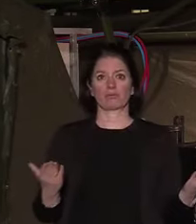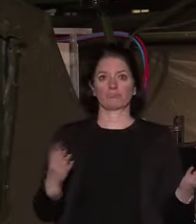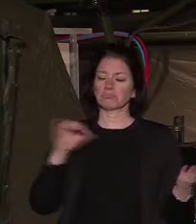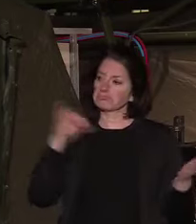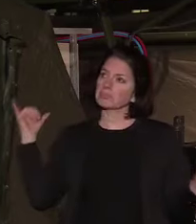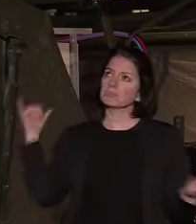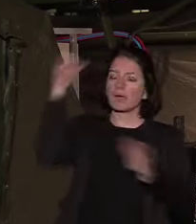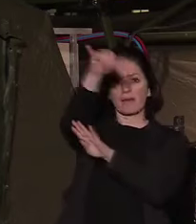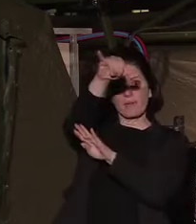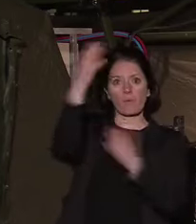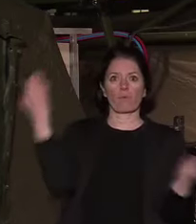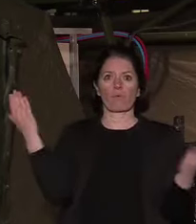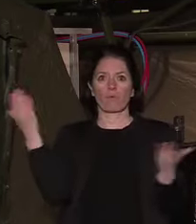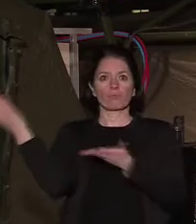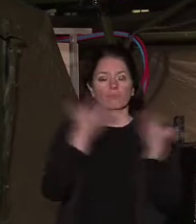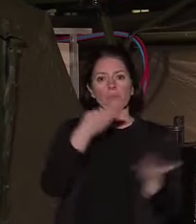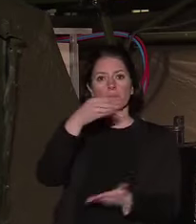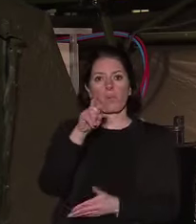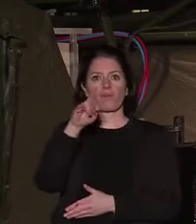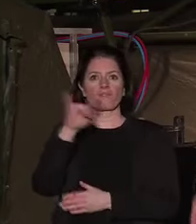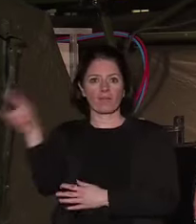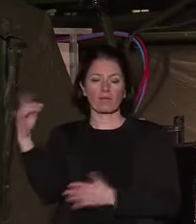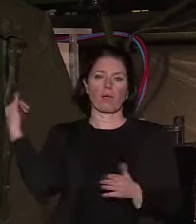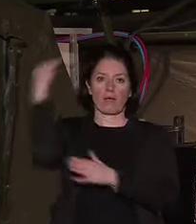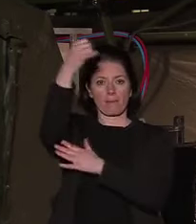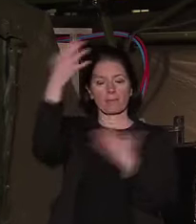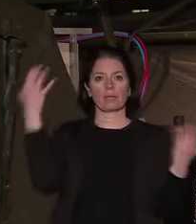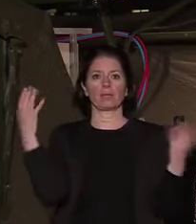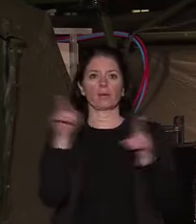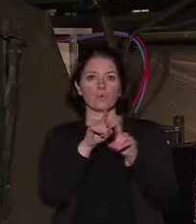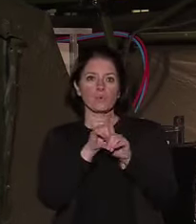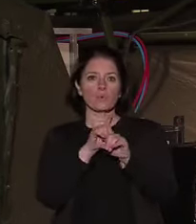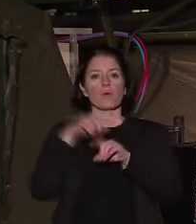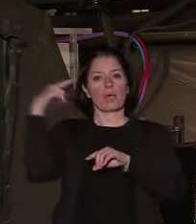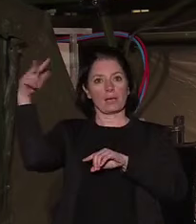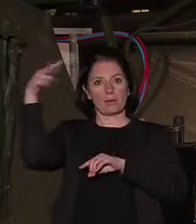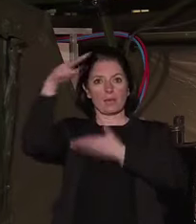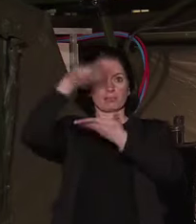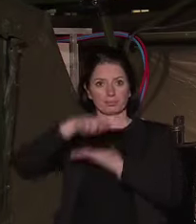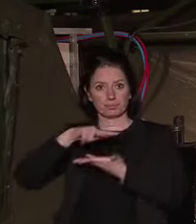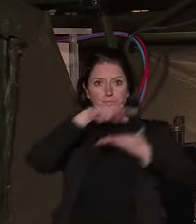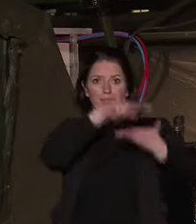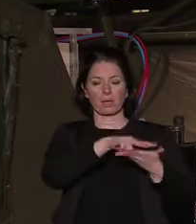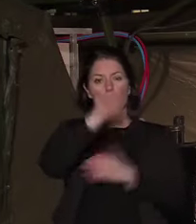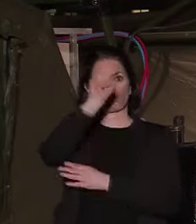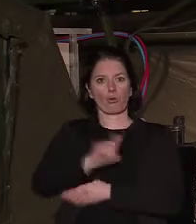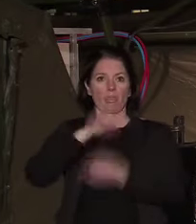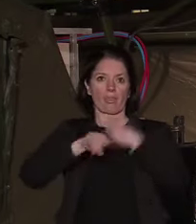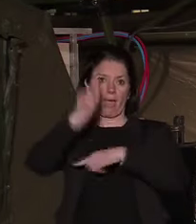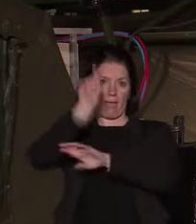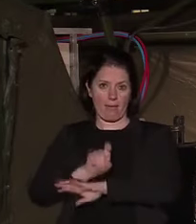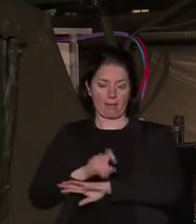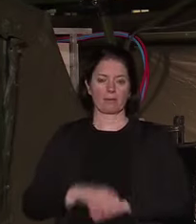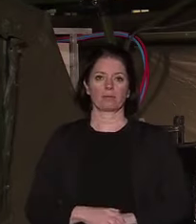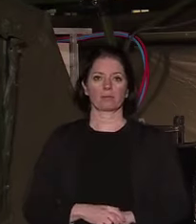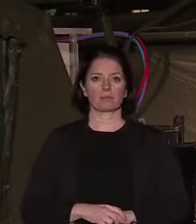ravitailleurs ou les opérations morphées de l'armée de l'air, le porte-hélicoptère amphibie tonnerre, d